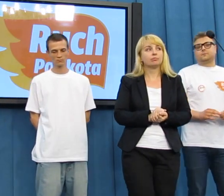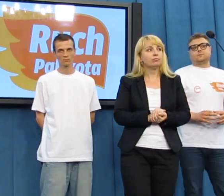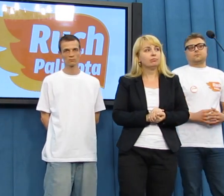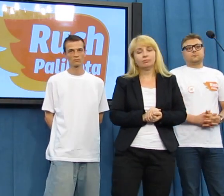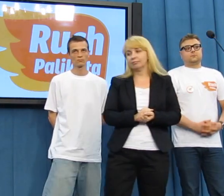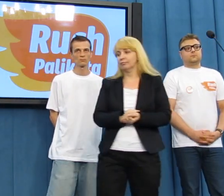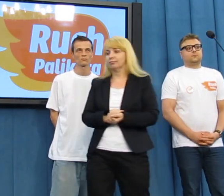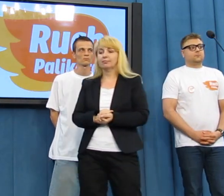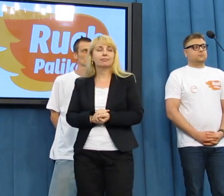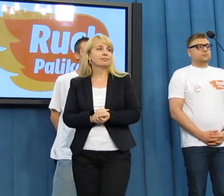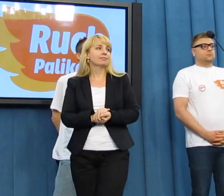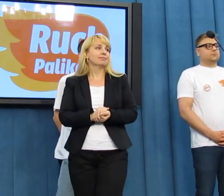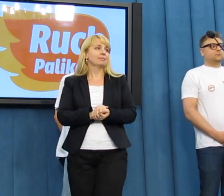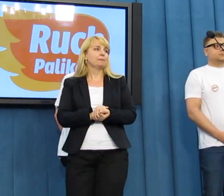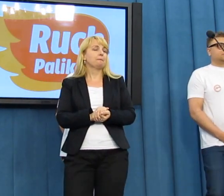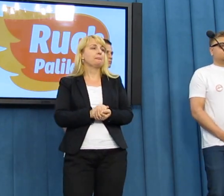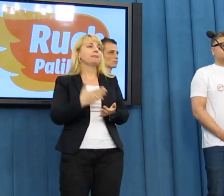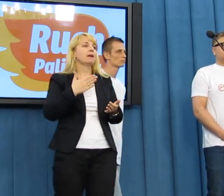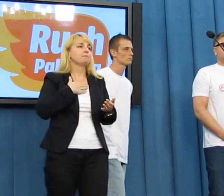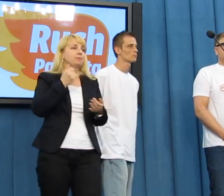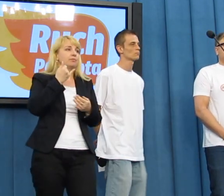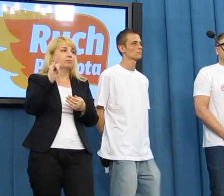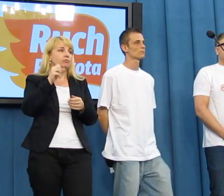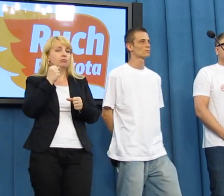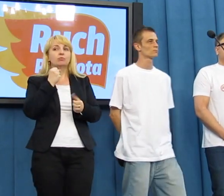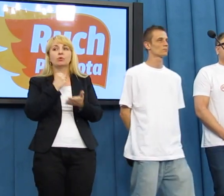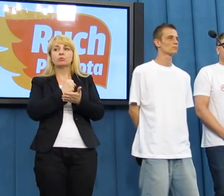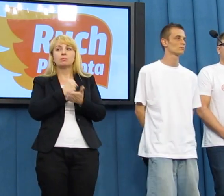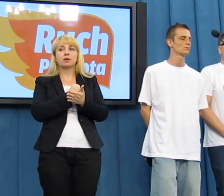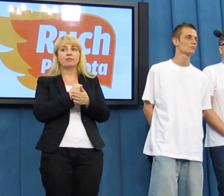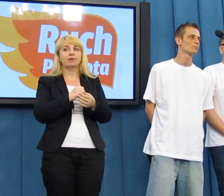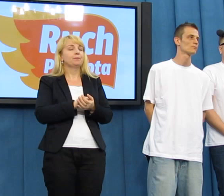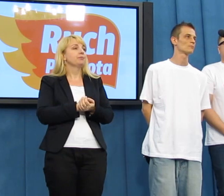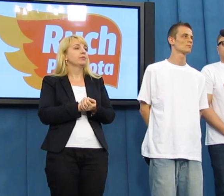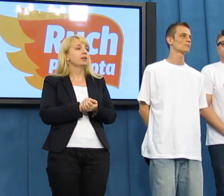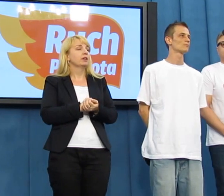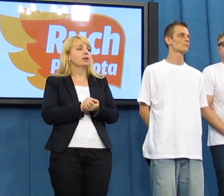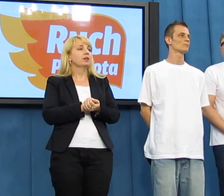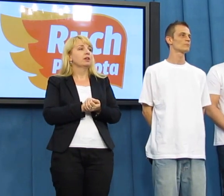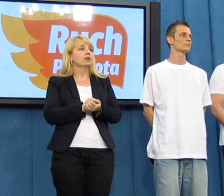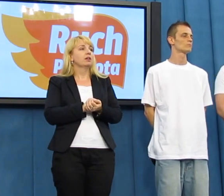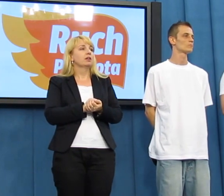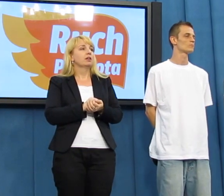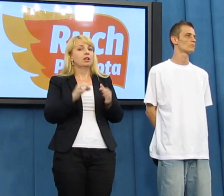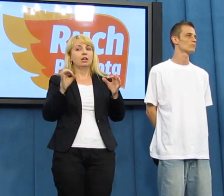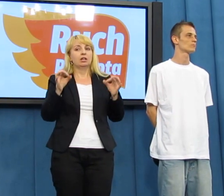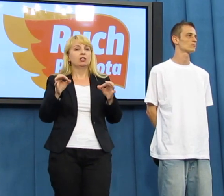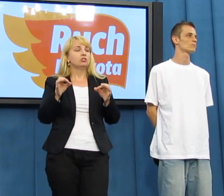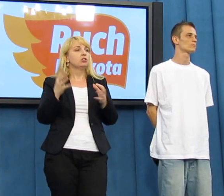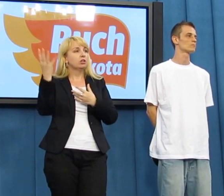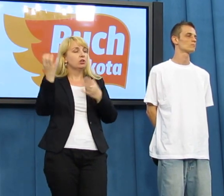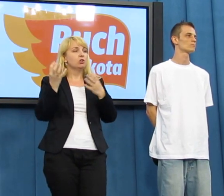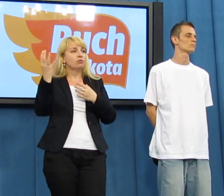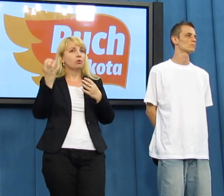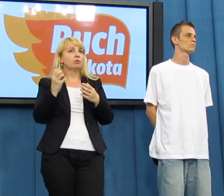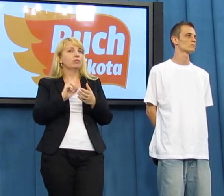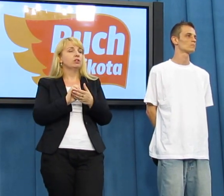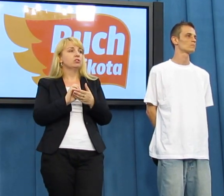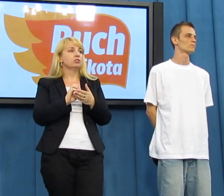Panie Wysze, czy mogę jeszcze w innej sprawie też szalenie ważeń dla ruchu Palikota? Proszę o że. Dzisiaj informowaliście, że